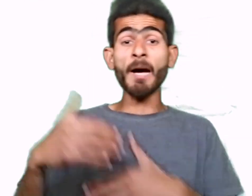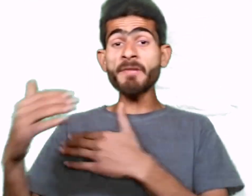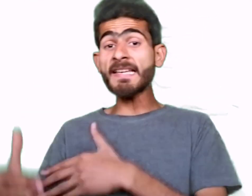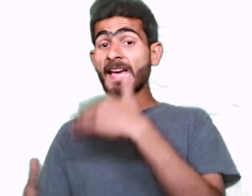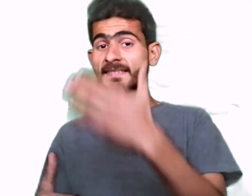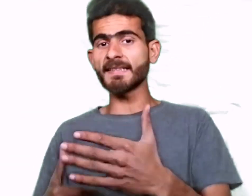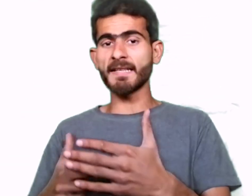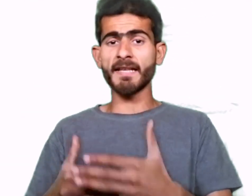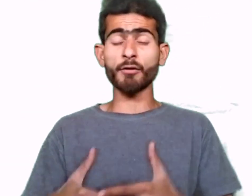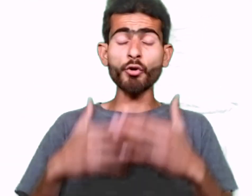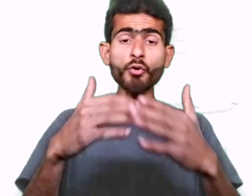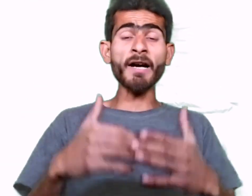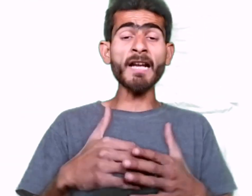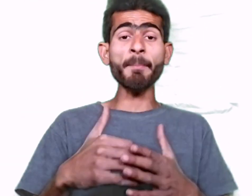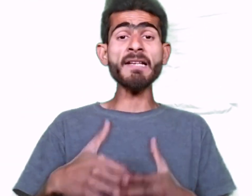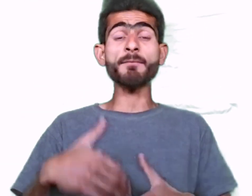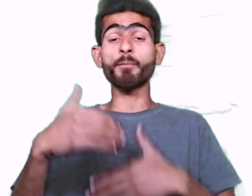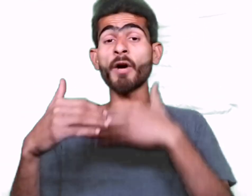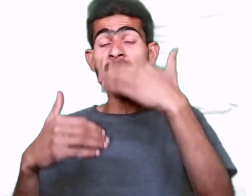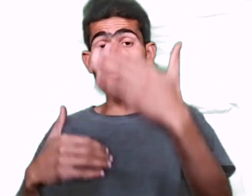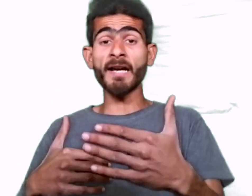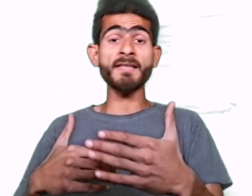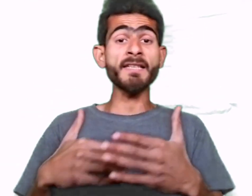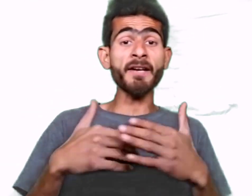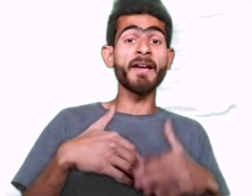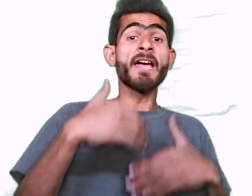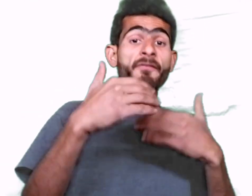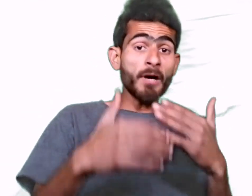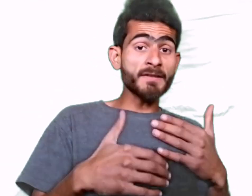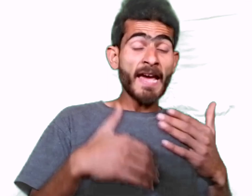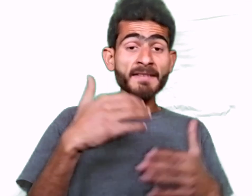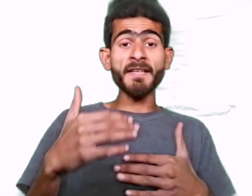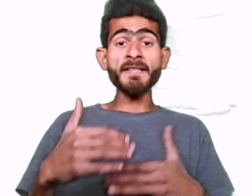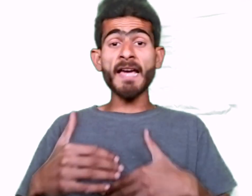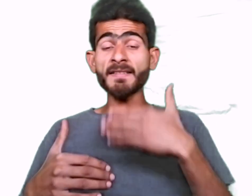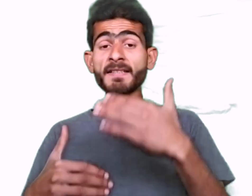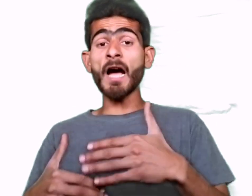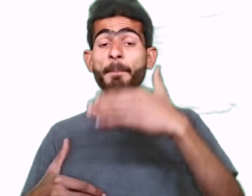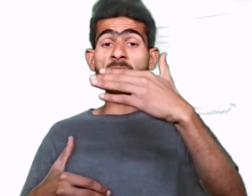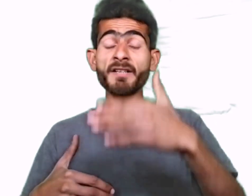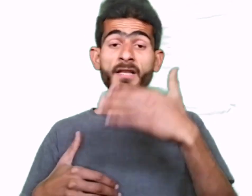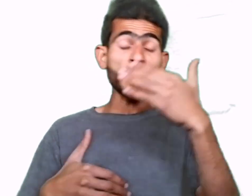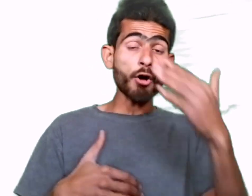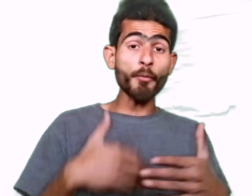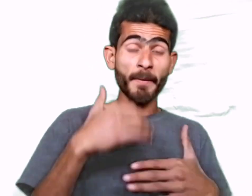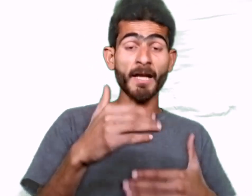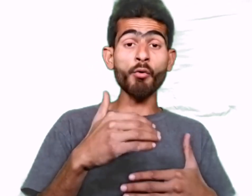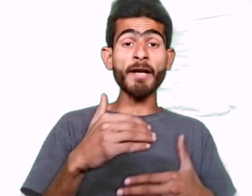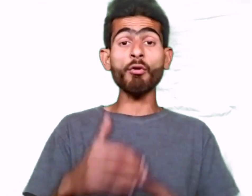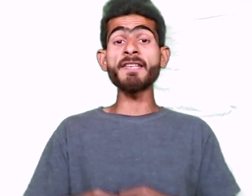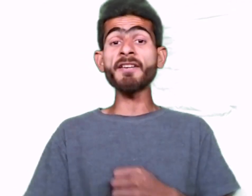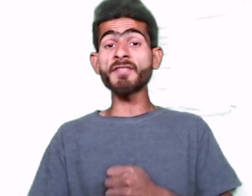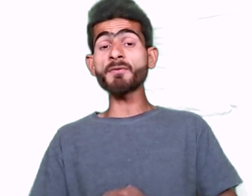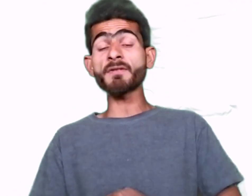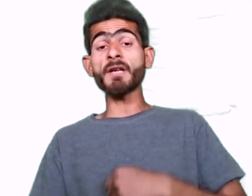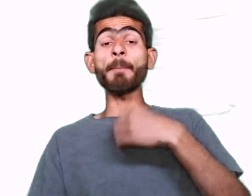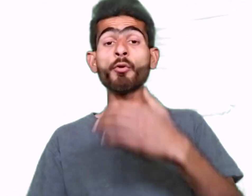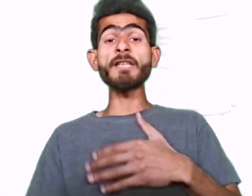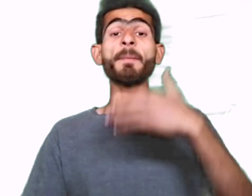اور ہم نے کیسے لینے ہے دوستو اگر آپ ایک پرانے نمائنٹیں ہیں جیس کے جیسے کہ آپ کا ریٹیلر اکاؤنٹ بنا ہوا ہے تو ایسیم آپ کو اس